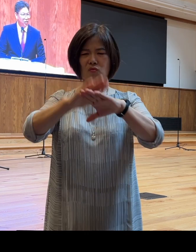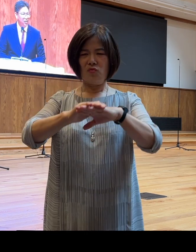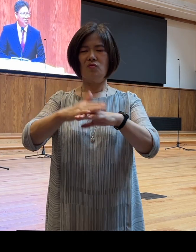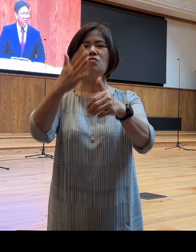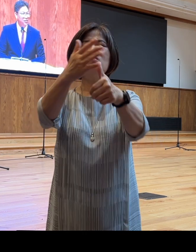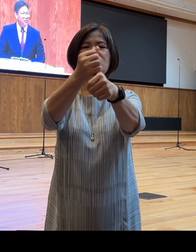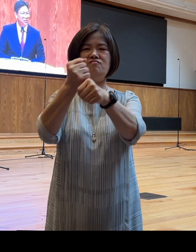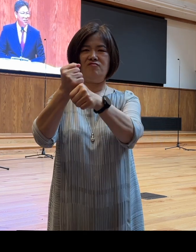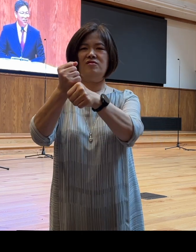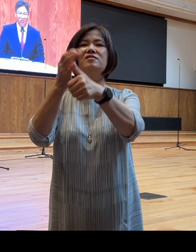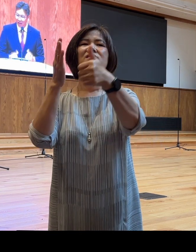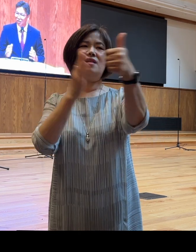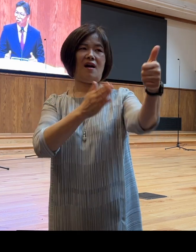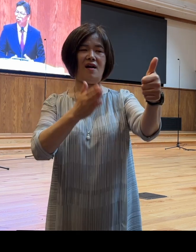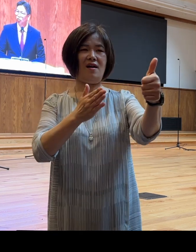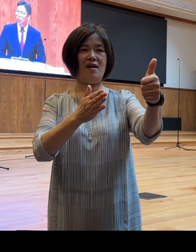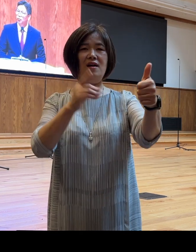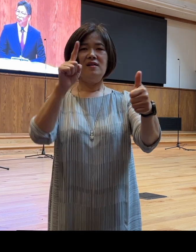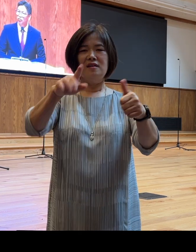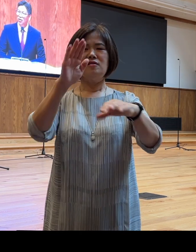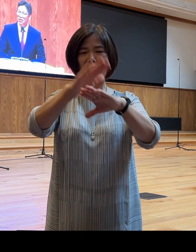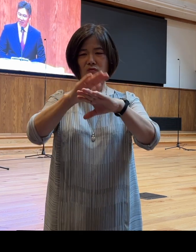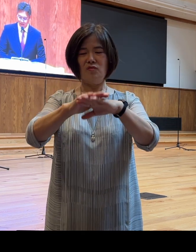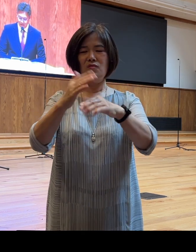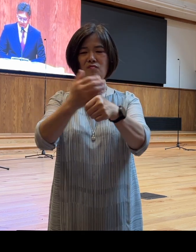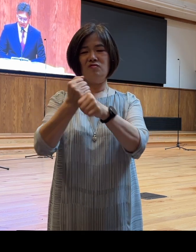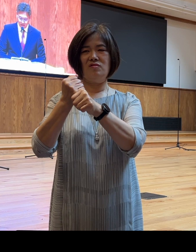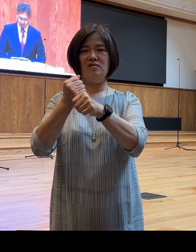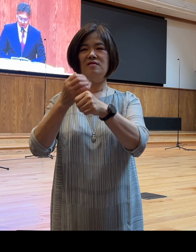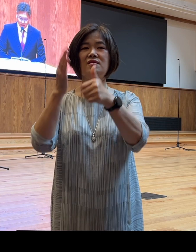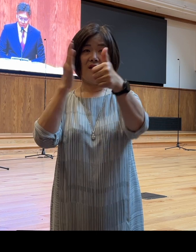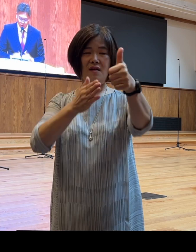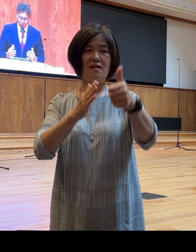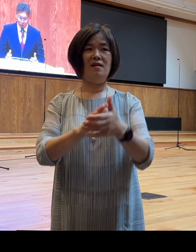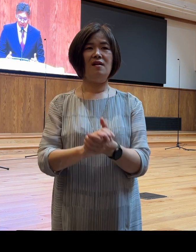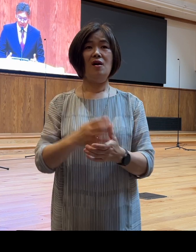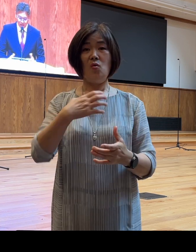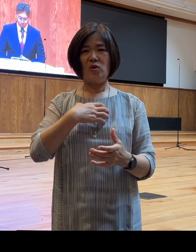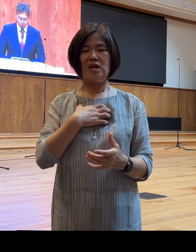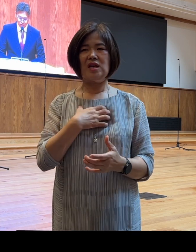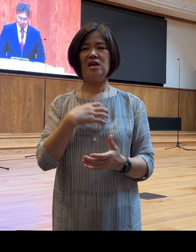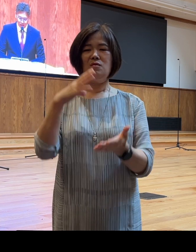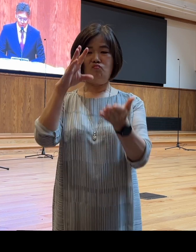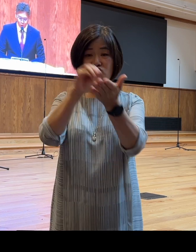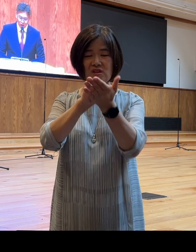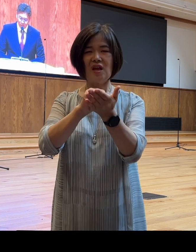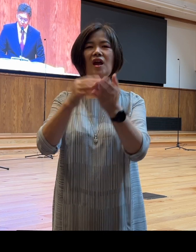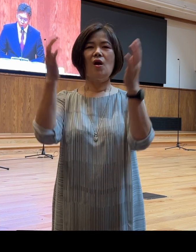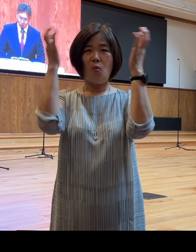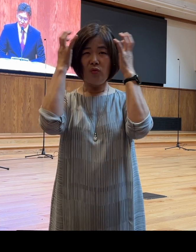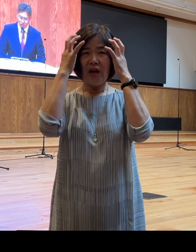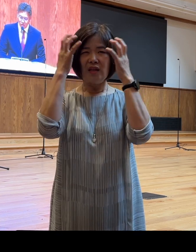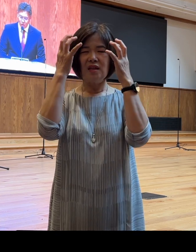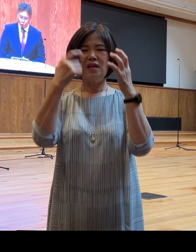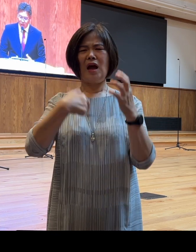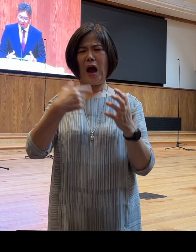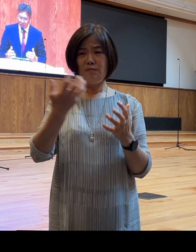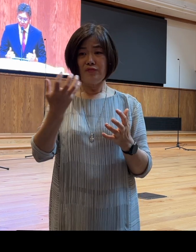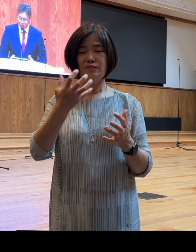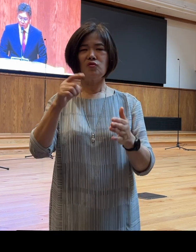내 손으로 붙들라 여러분, 위기와 문제, 고난과 아픔 속에서 우리가 잃어버리고 있는 그